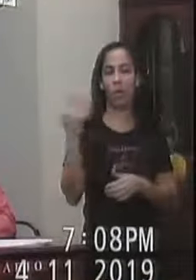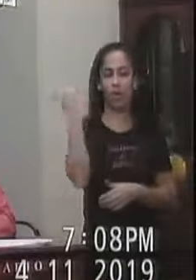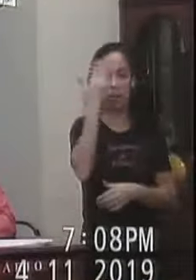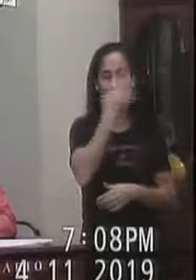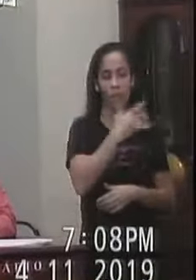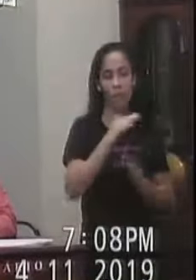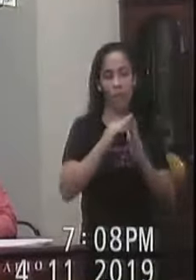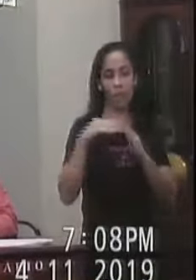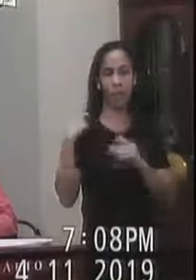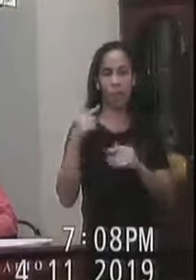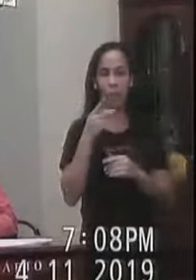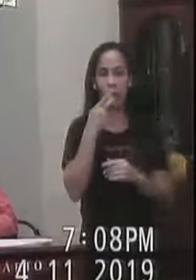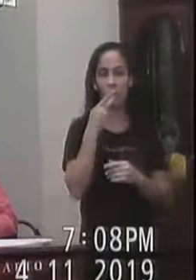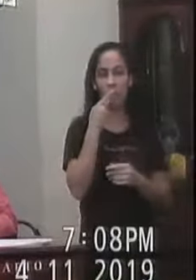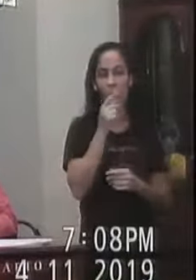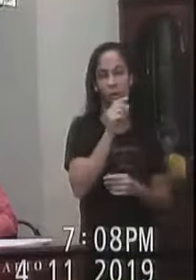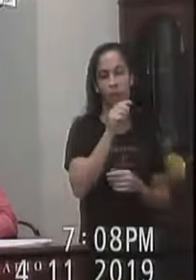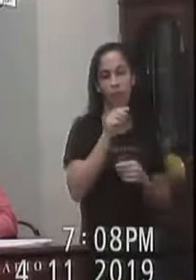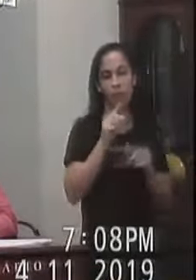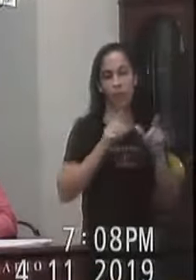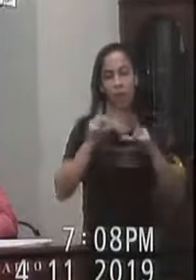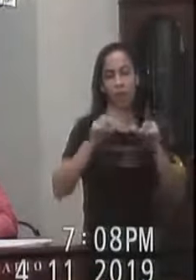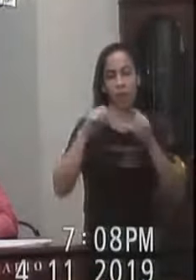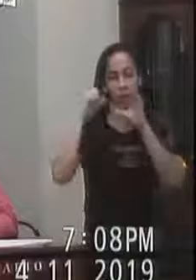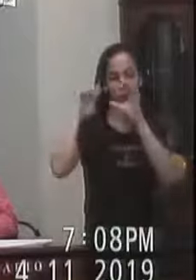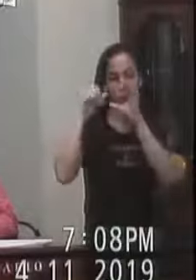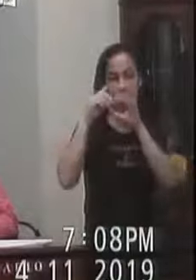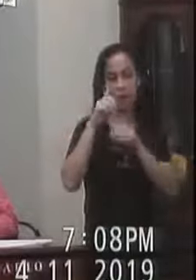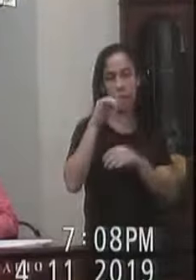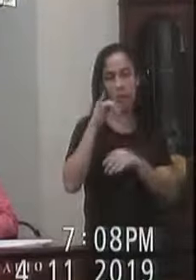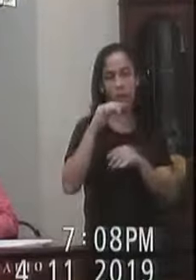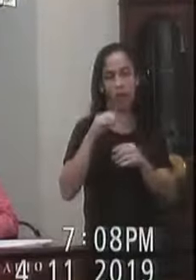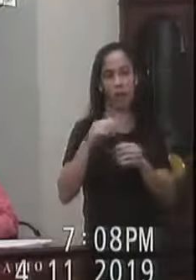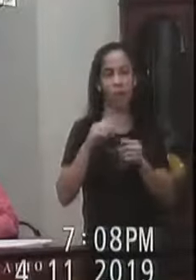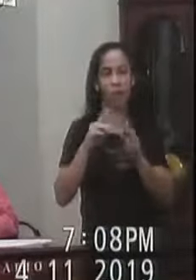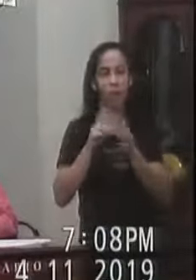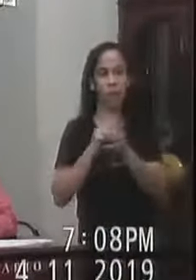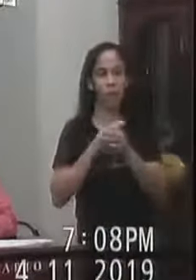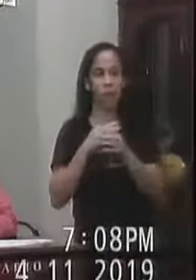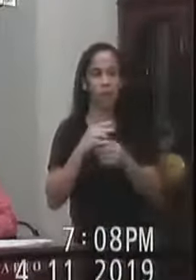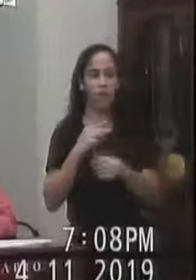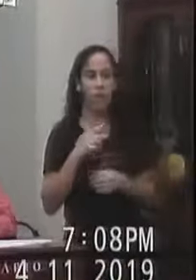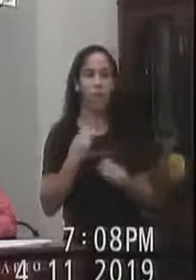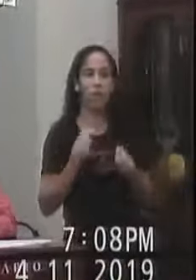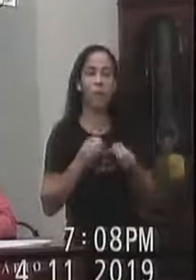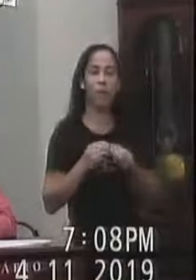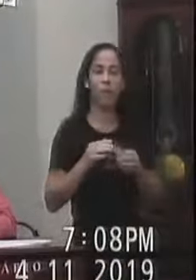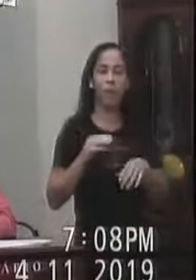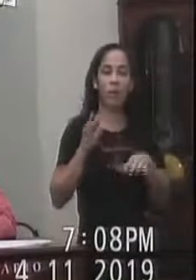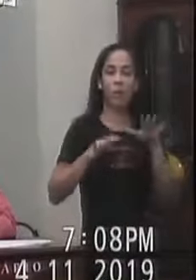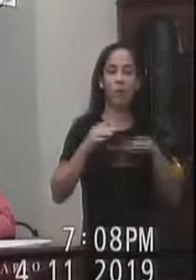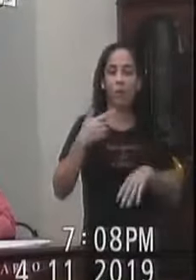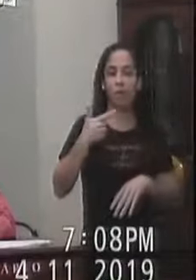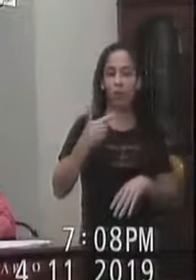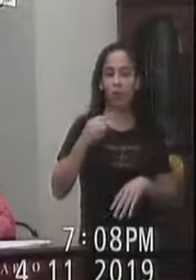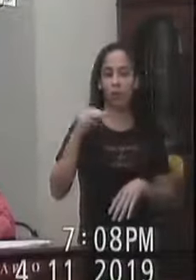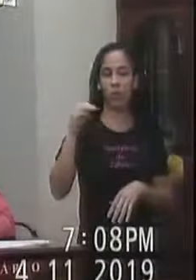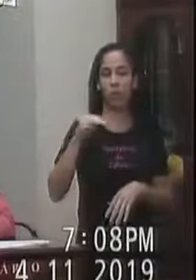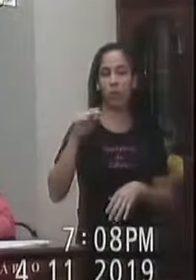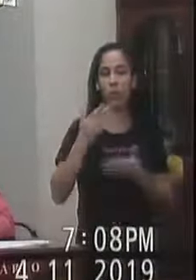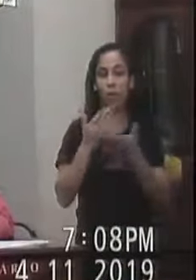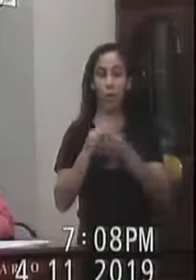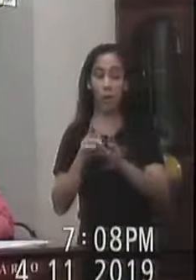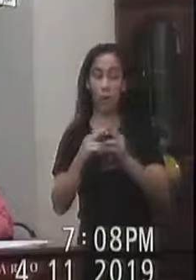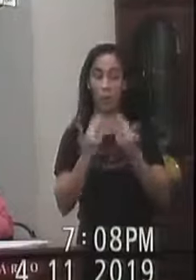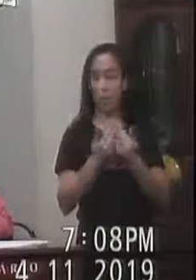Câmara Transparente Vou fazer uma live Na minha página E no Valença Passada Límpica Eu quero conversar com você De eu ficar uns 20 minutos lá Então acabando a